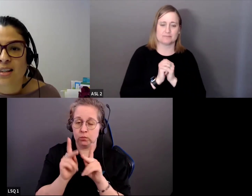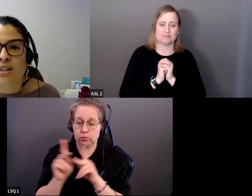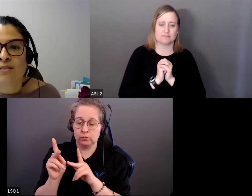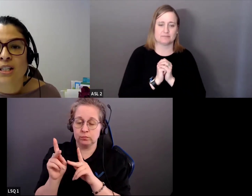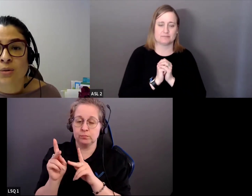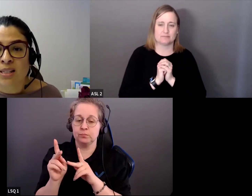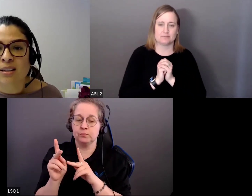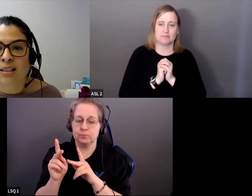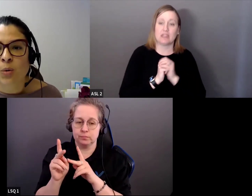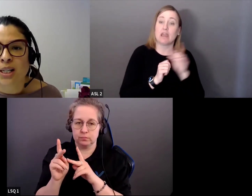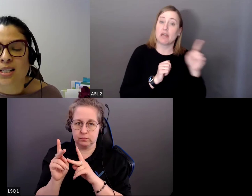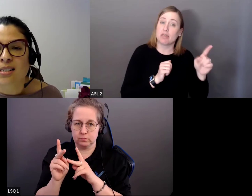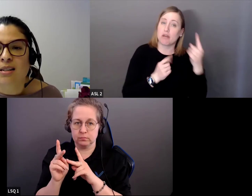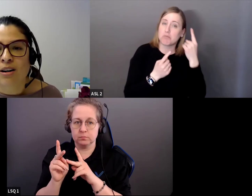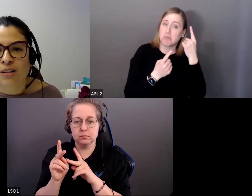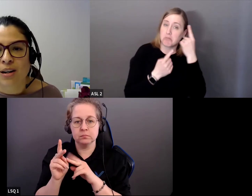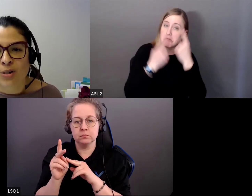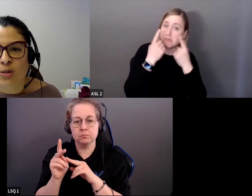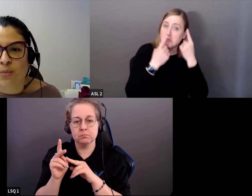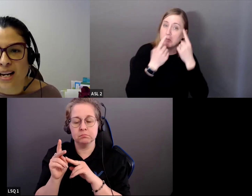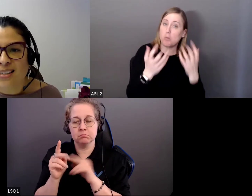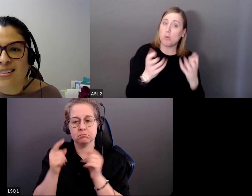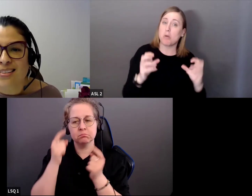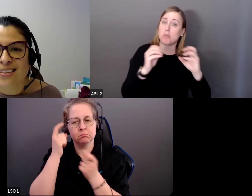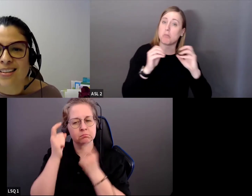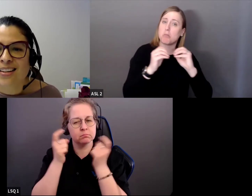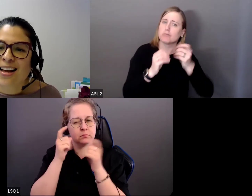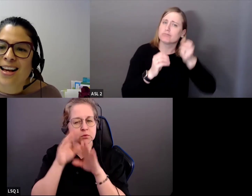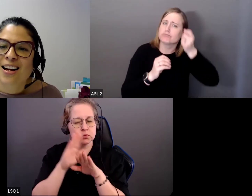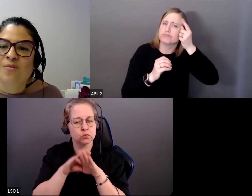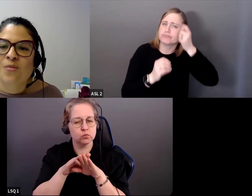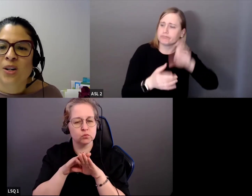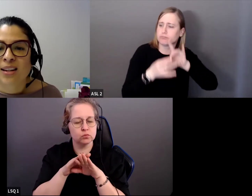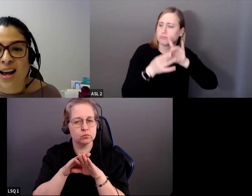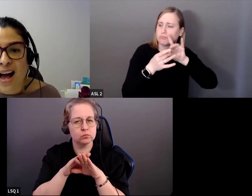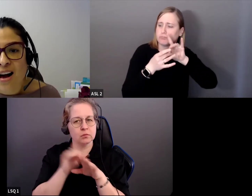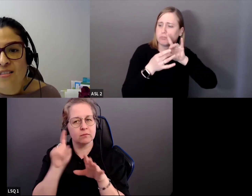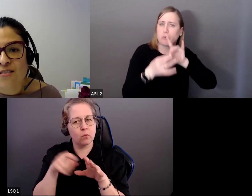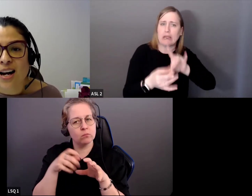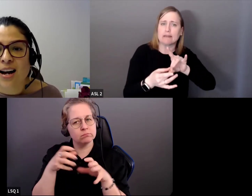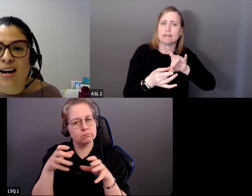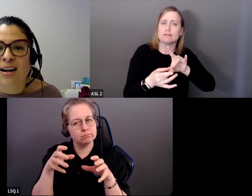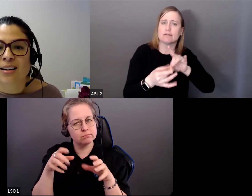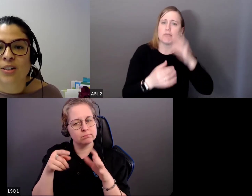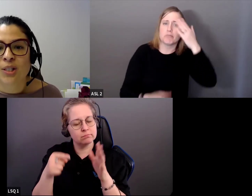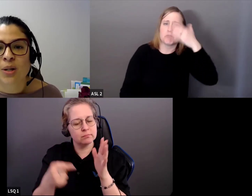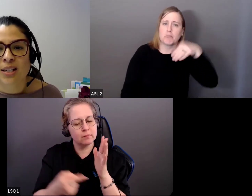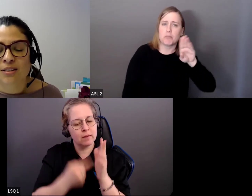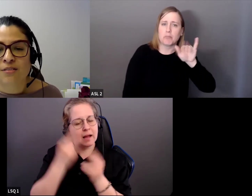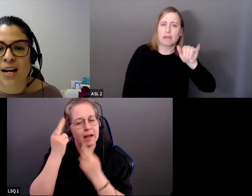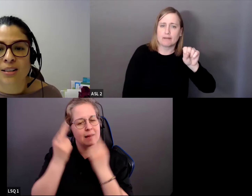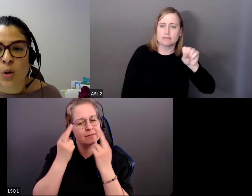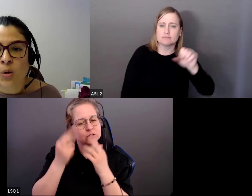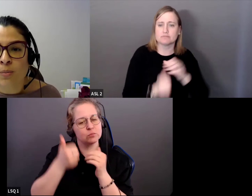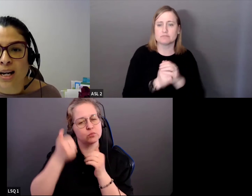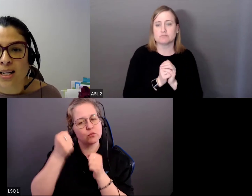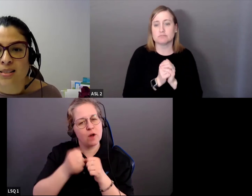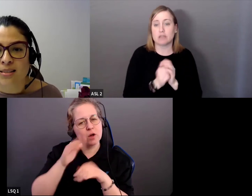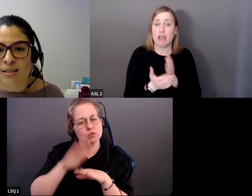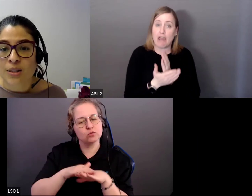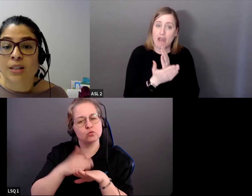pense à renforcer la conscience des biais inconscients. L'autre moitié